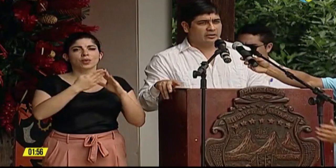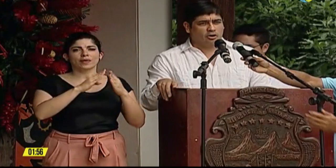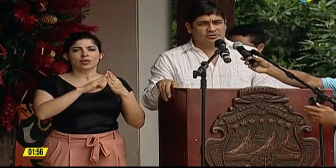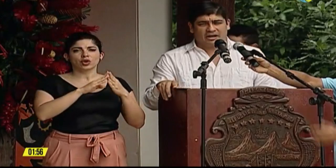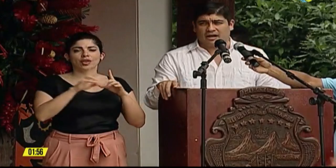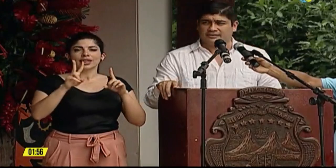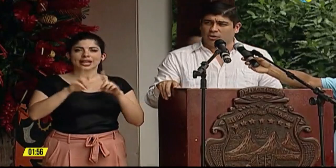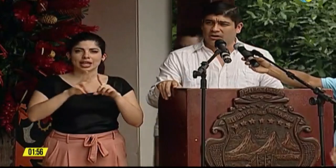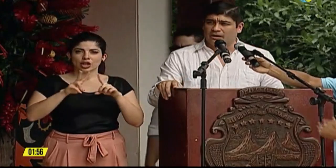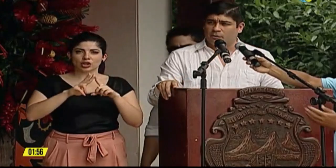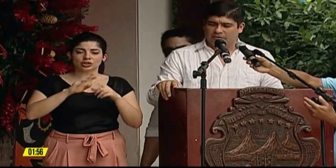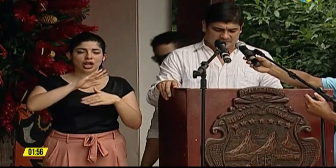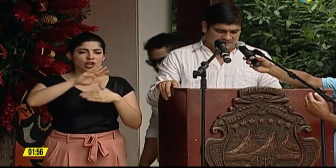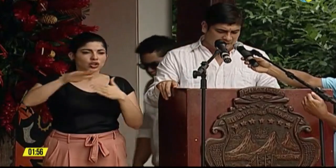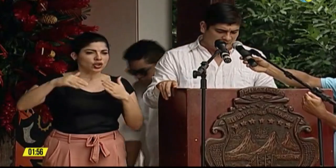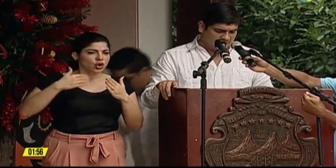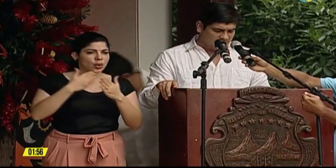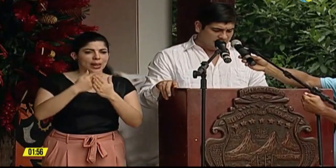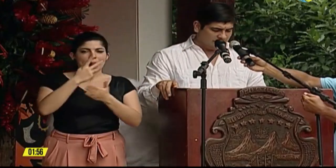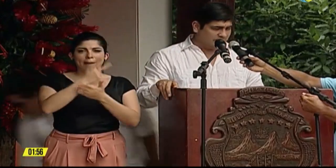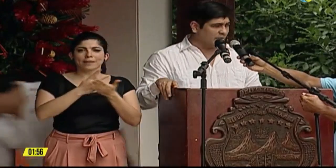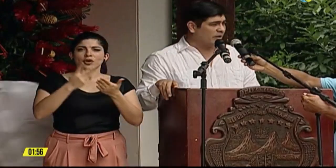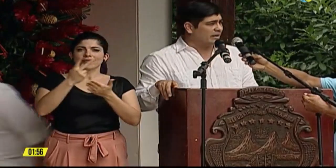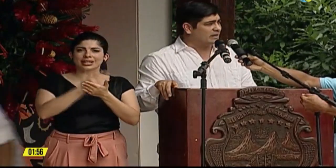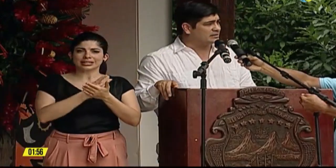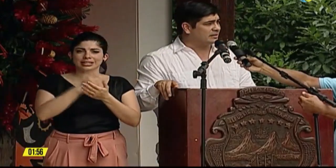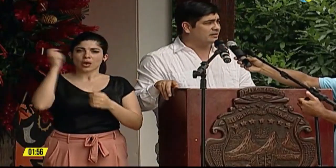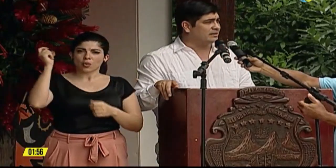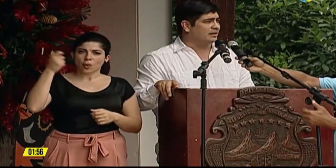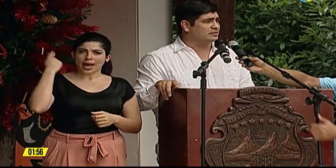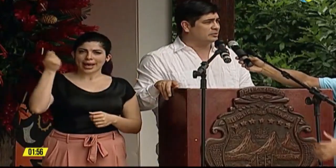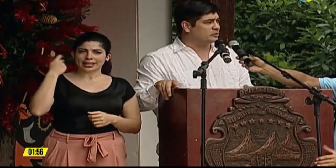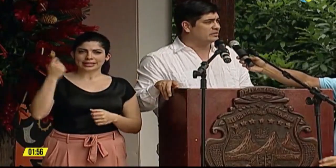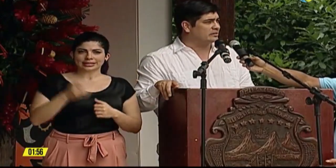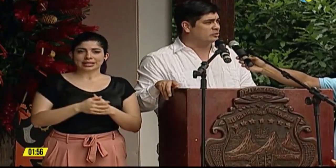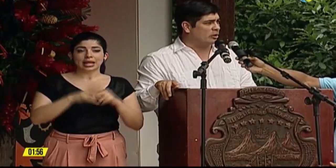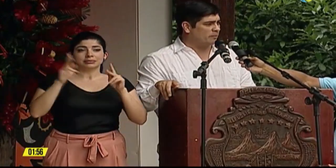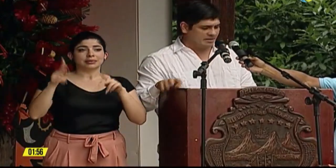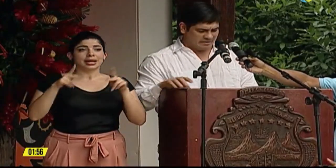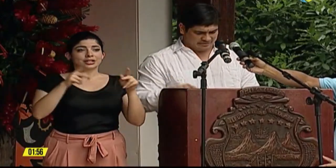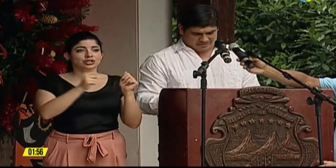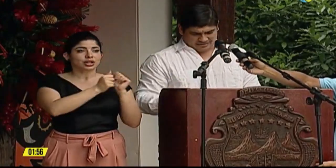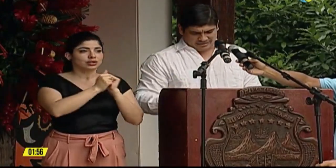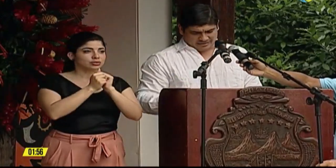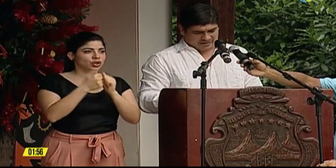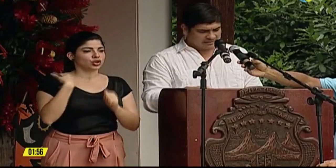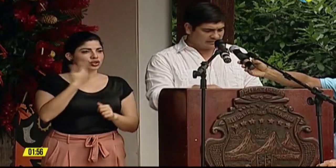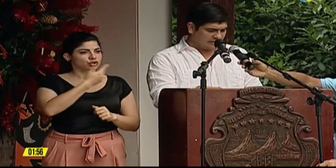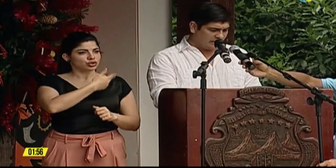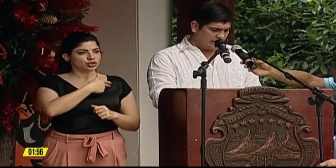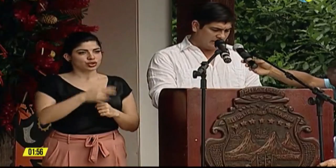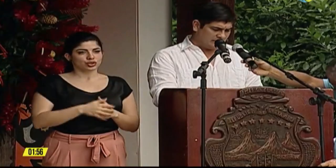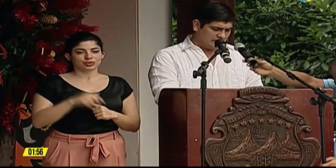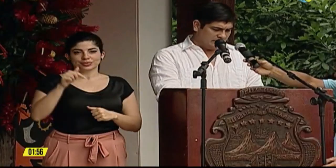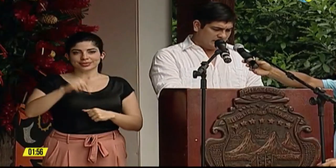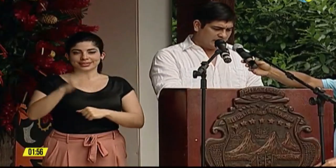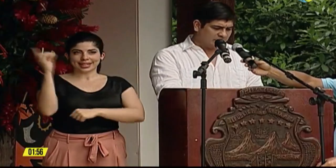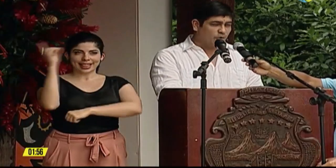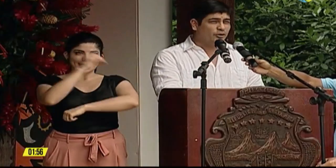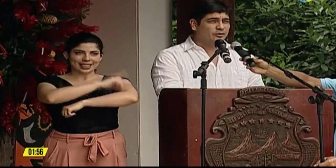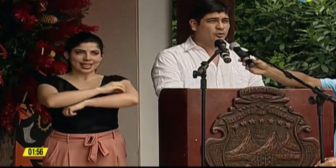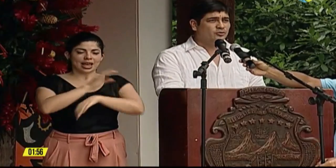de Nicoya, a toda la provincia de Guanacaste, a las personas que nos acompañan en este día